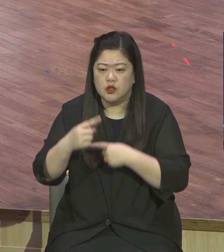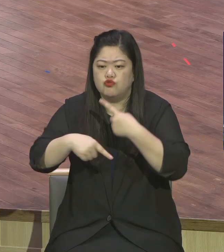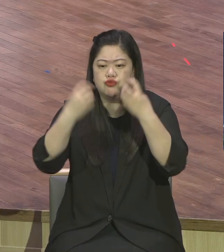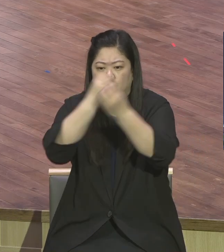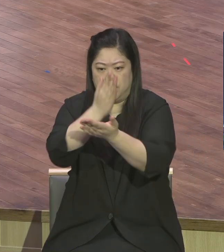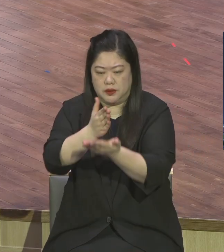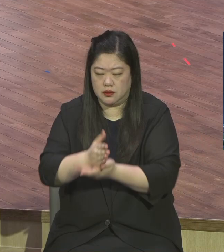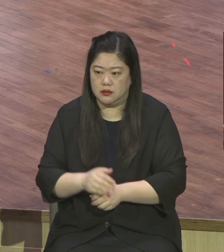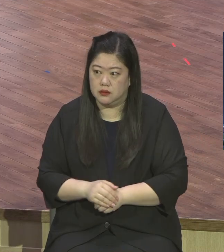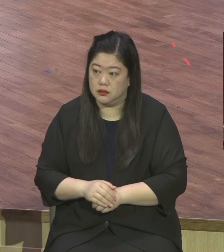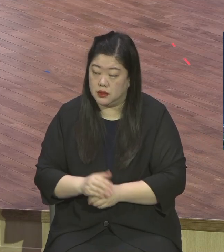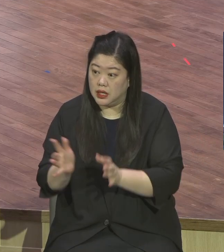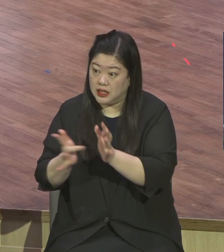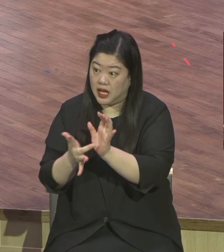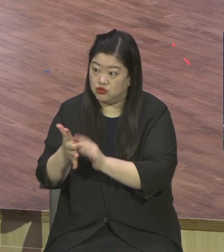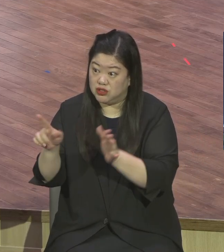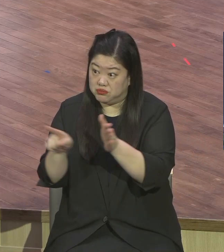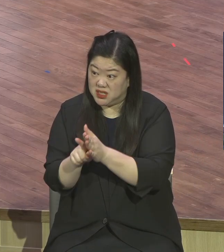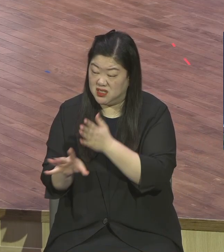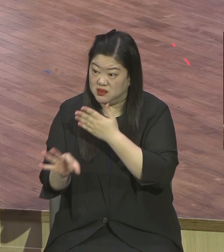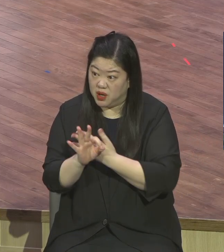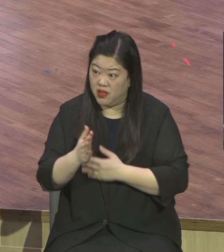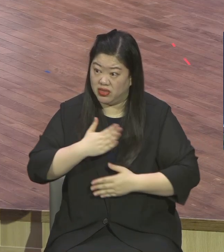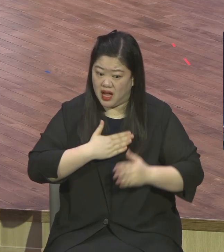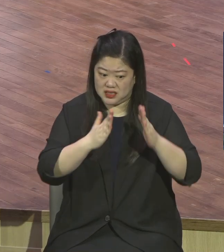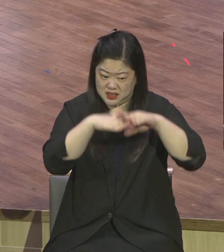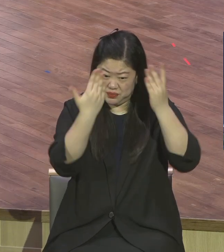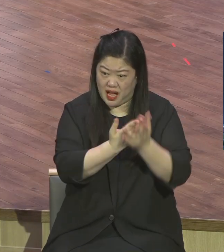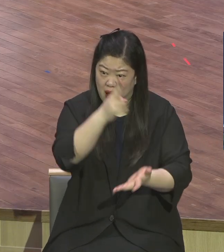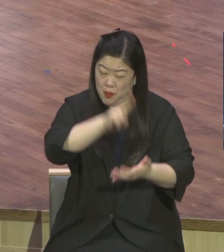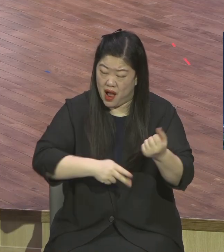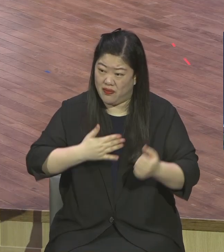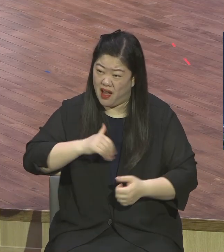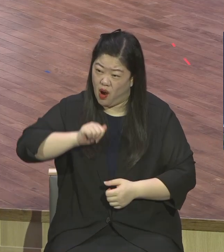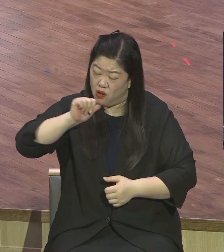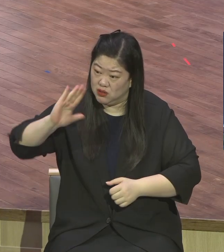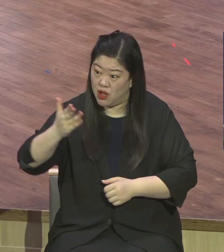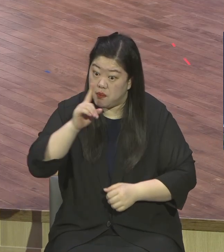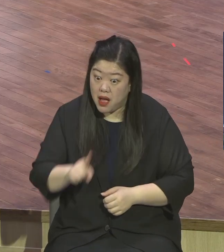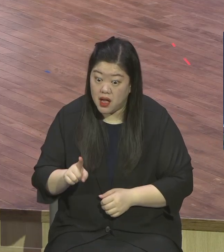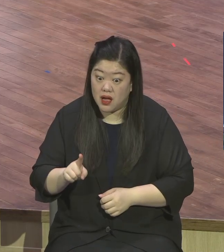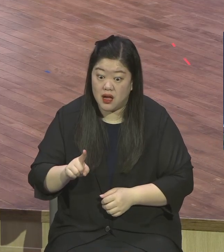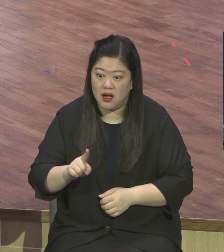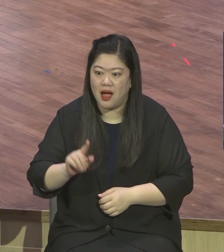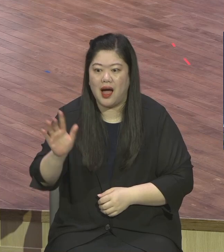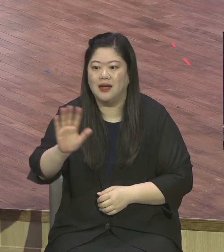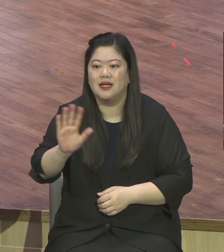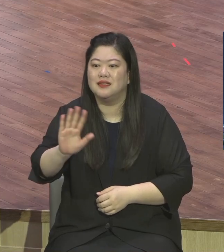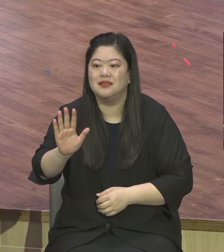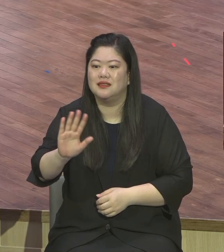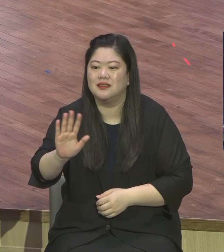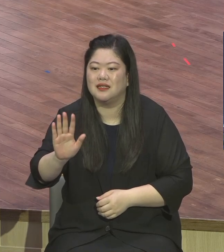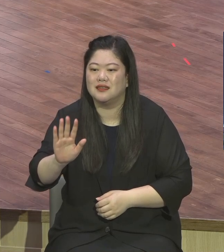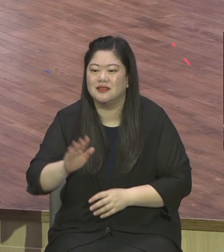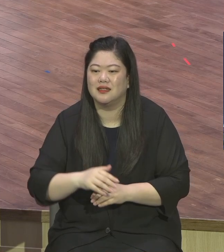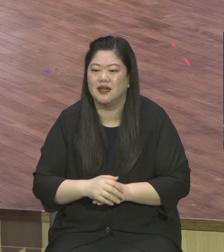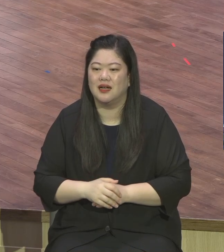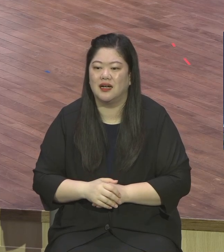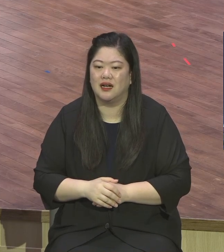얘기에요 돈 돈 돈 돈 돈 돈을 하나님 이용해가지고 돈이나 많이 버려야지 그거